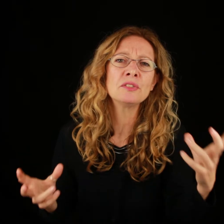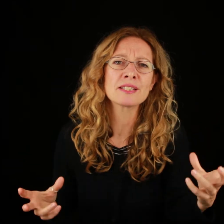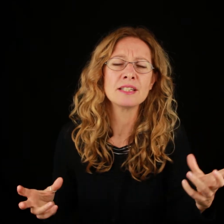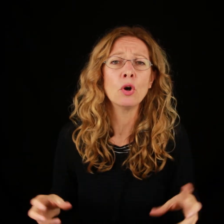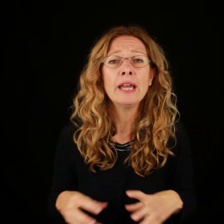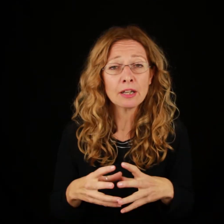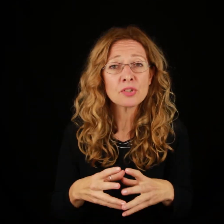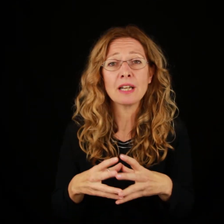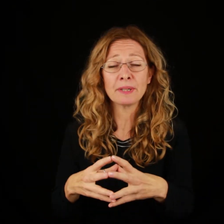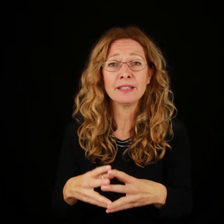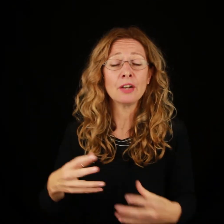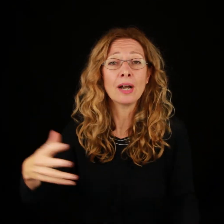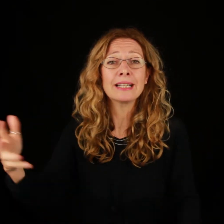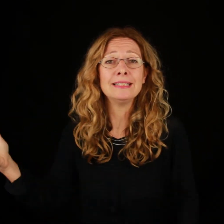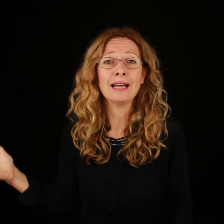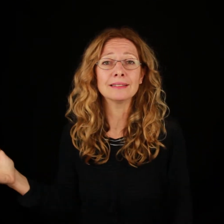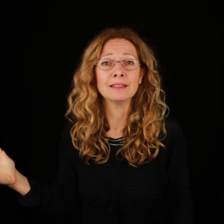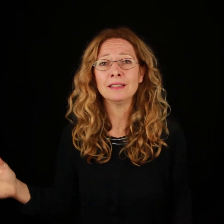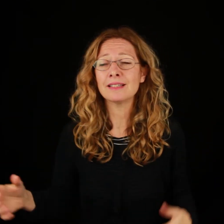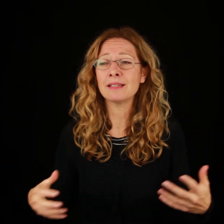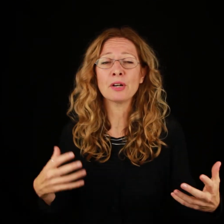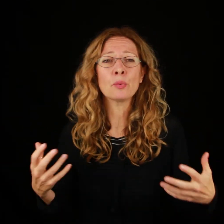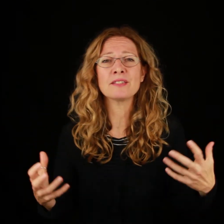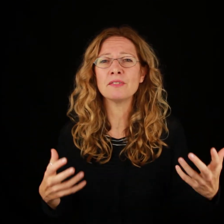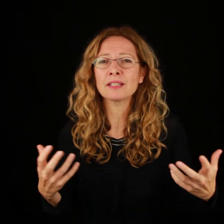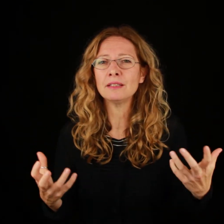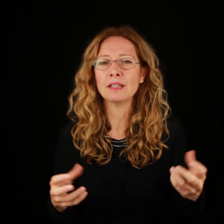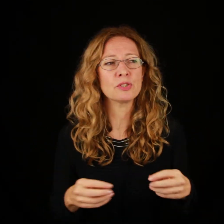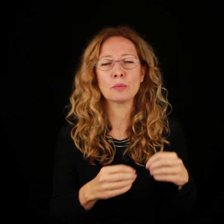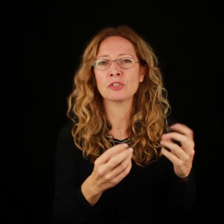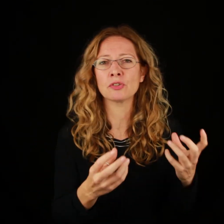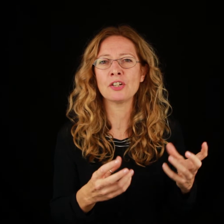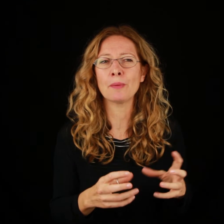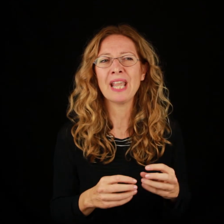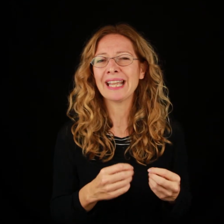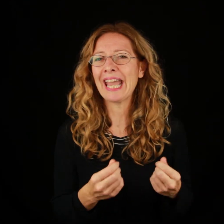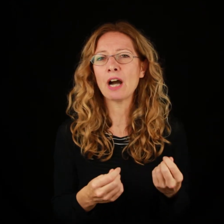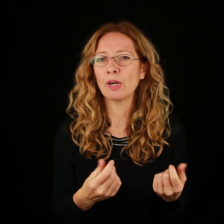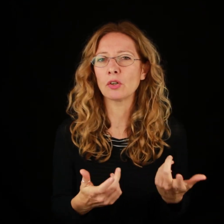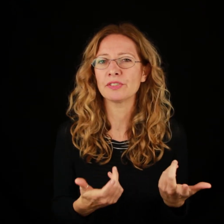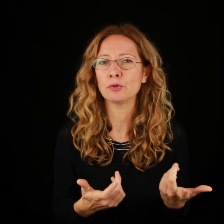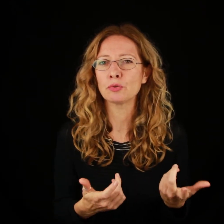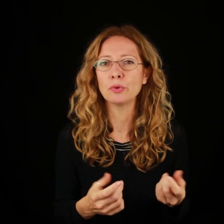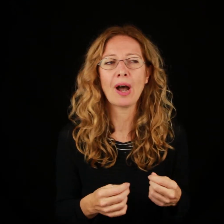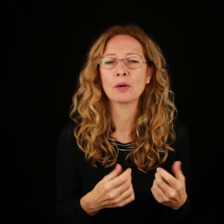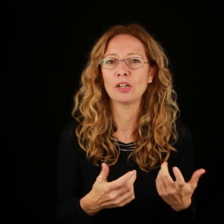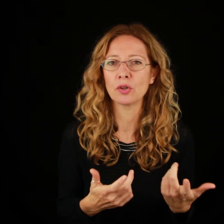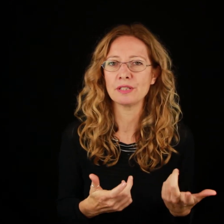diversivo e così la prenderanno anche gli altri che sembrano quasi divertiti da questo personaggio che ha qualcosa di oscuro, ha qualcosa di